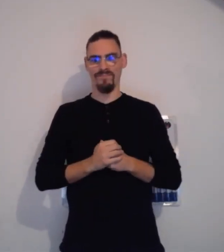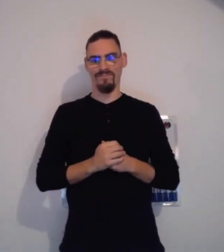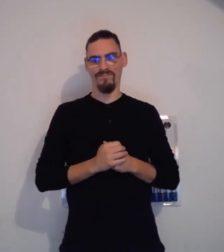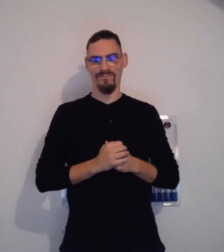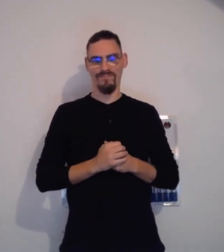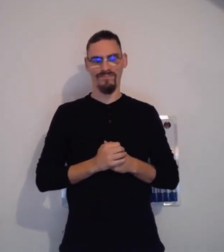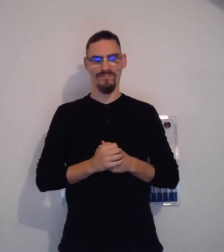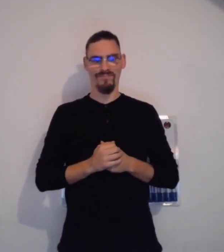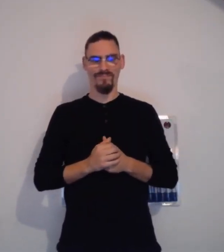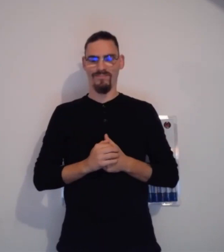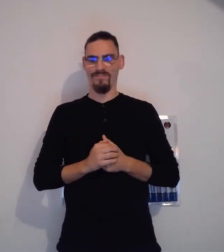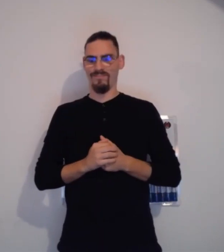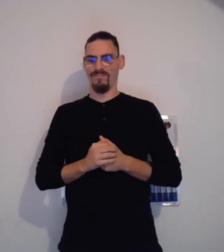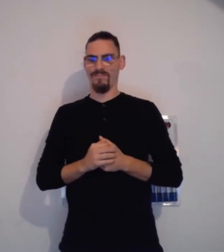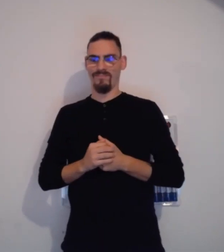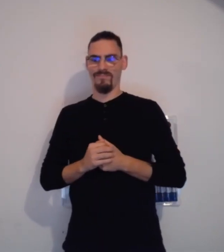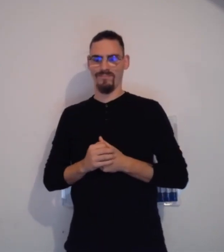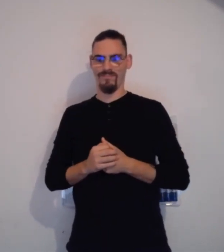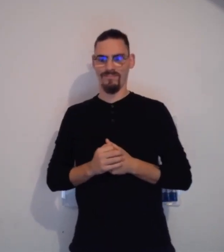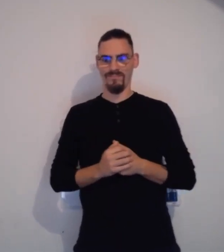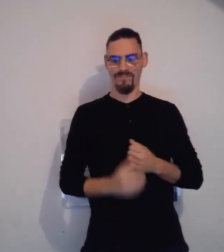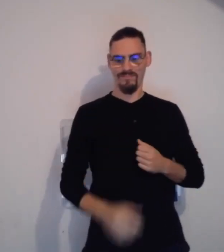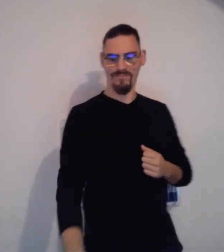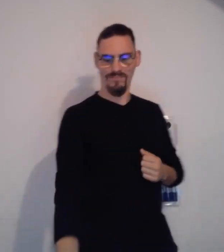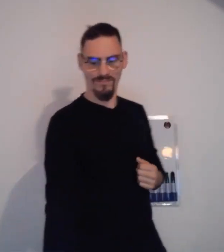finalement, vous avez quand même une petite base en langue des signes.